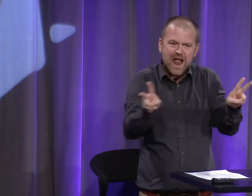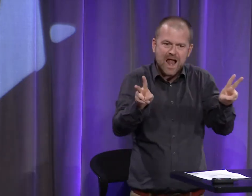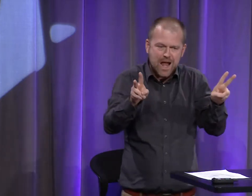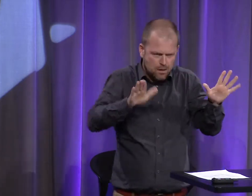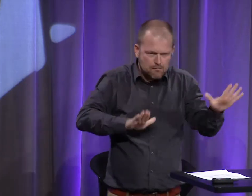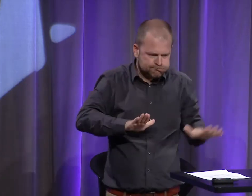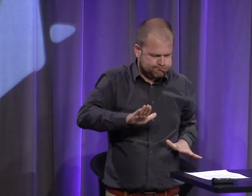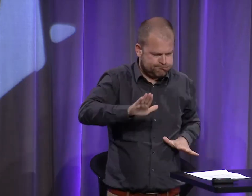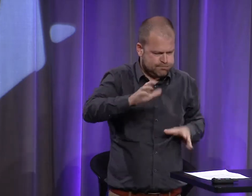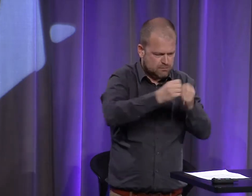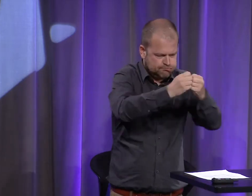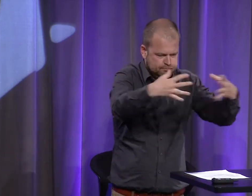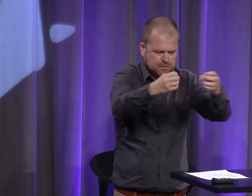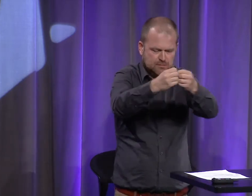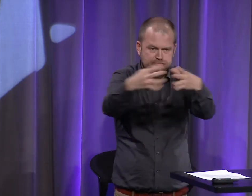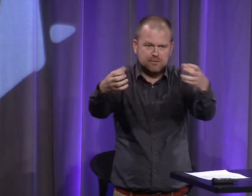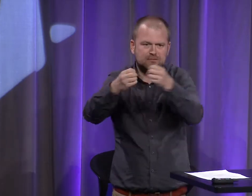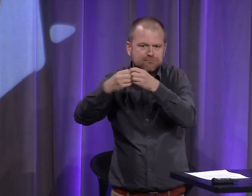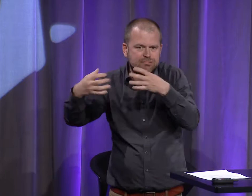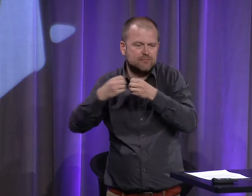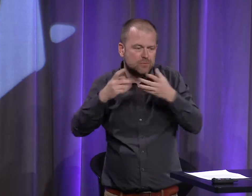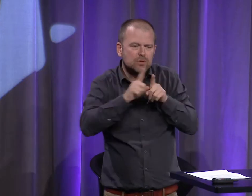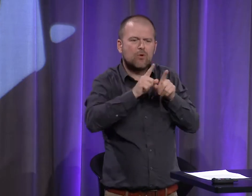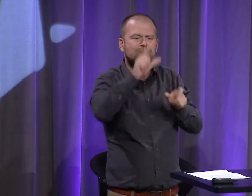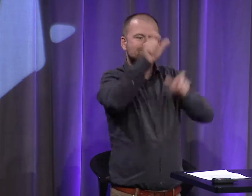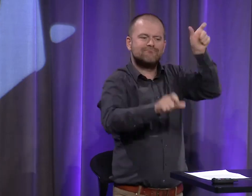Et puis, également, c'est l'essor des villes, le Moyen-Âge.